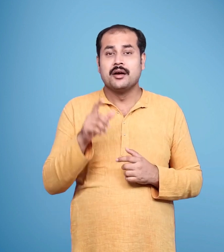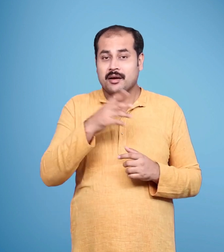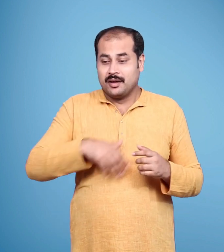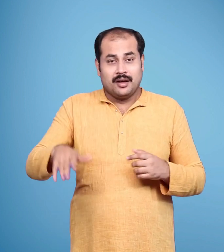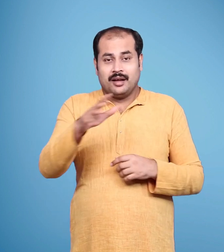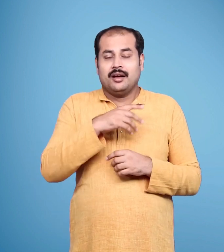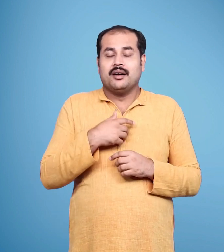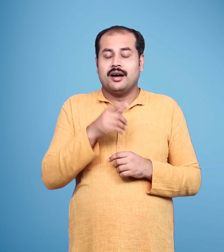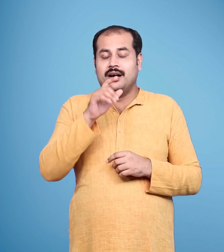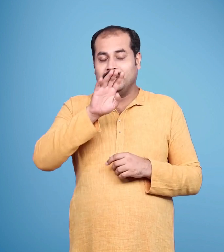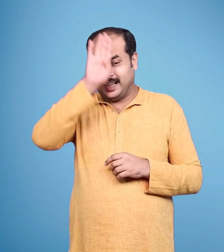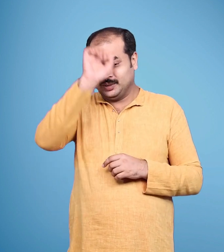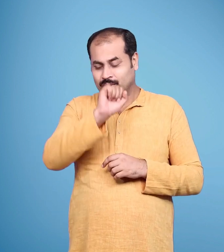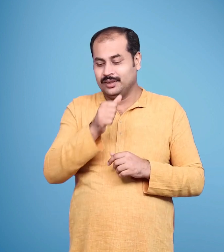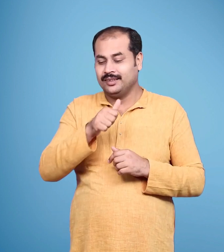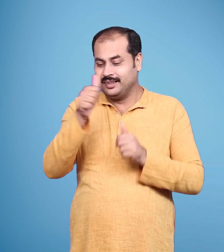उन्हें गुर्शावारों सी अधिक समय लगा